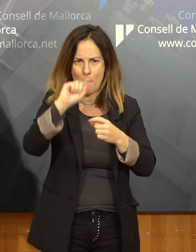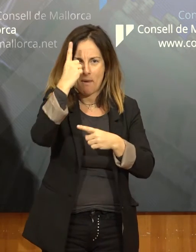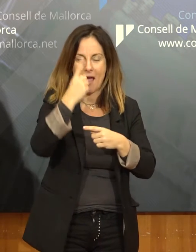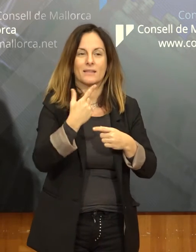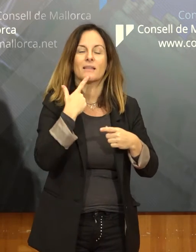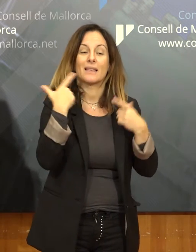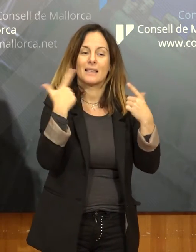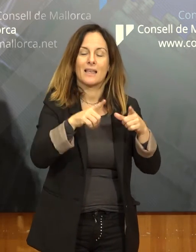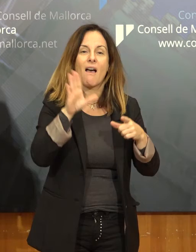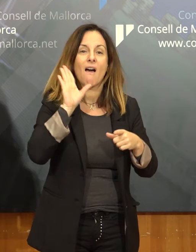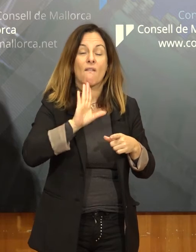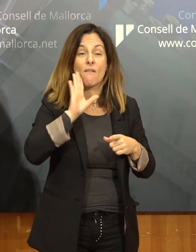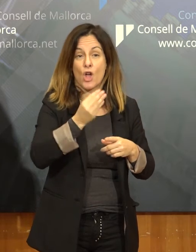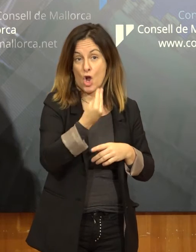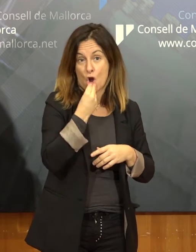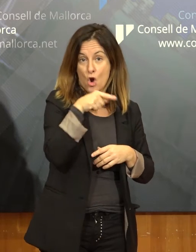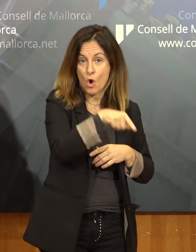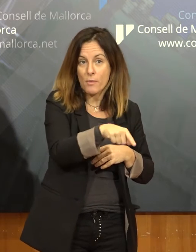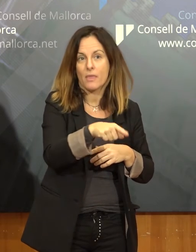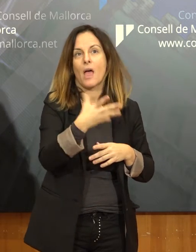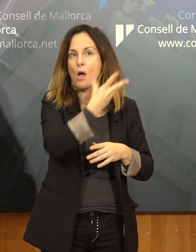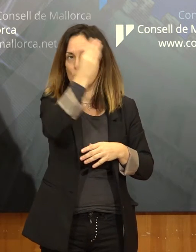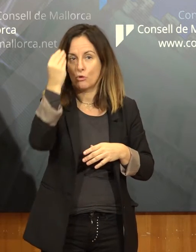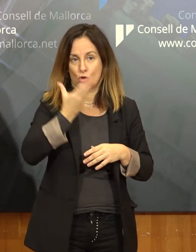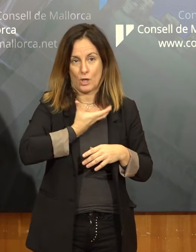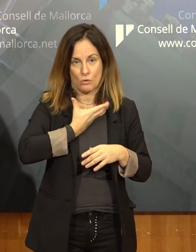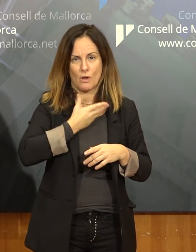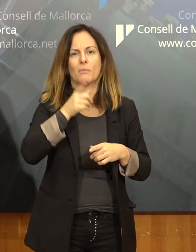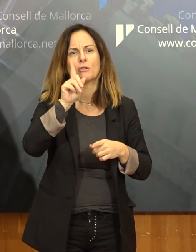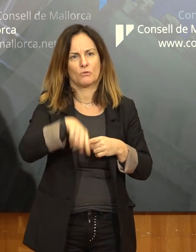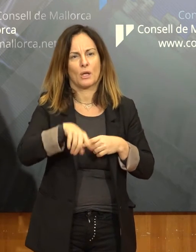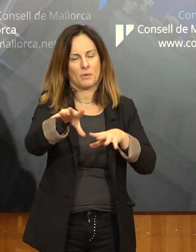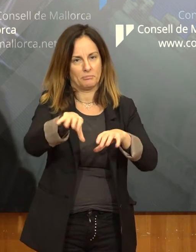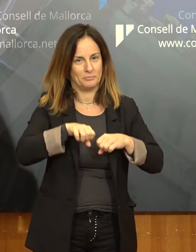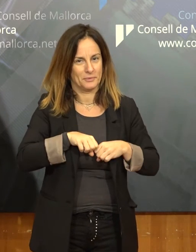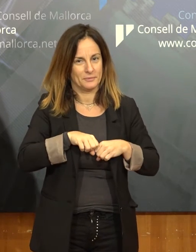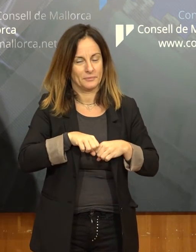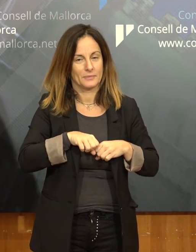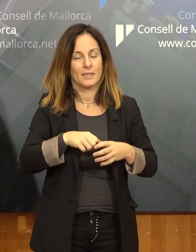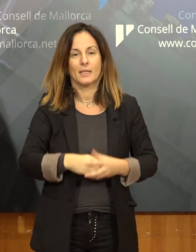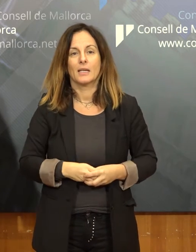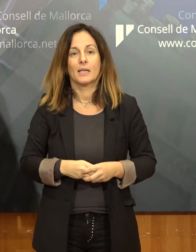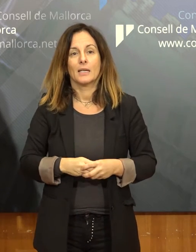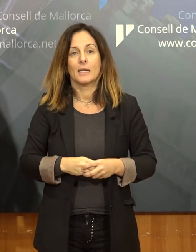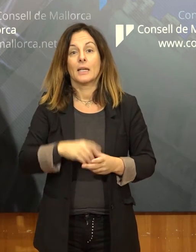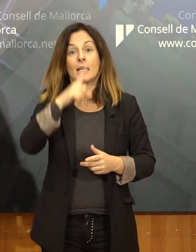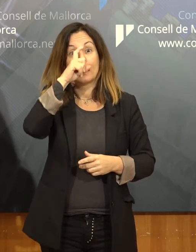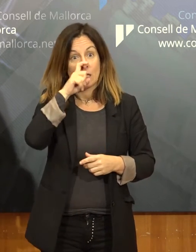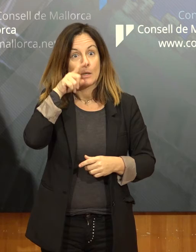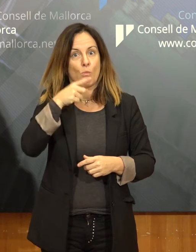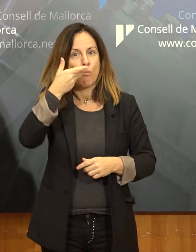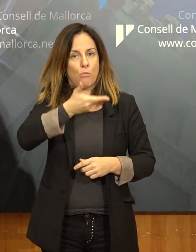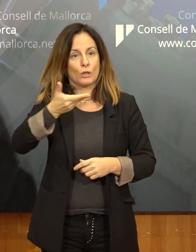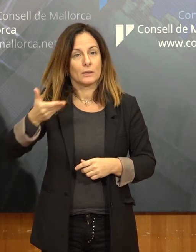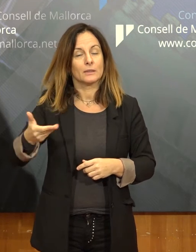que molts ajuntaments ja l'estan incluint dintre de la seva gestió. Recordar, i això és molt important, que